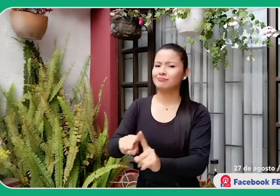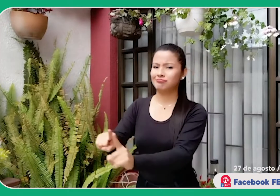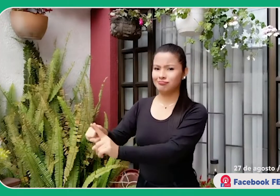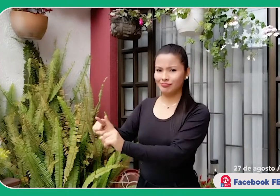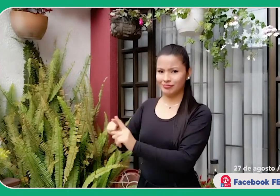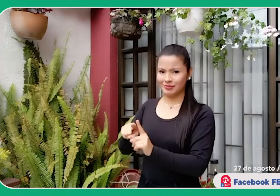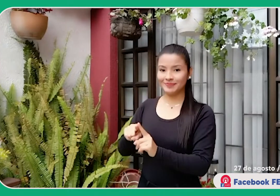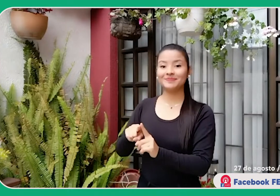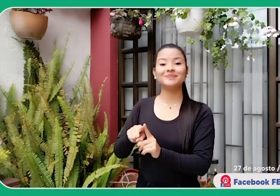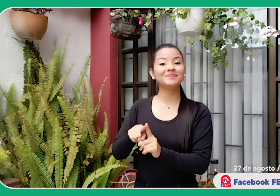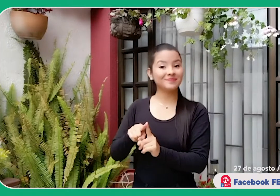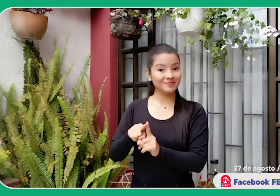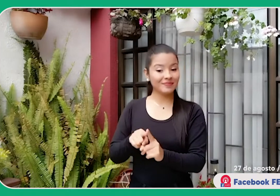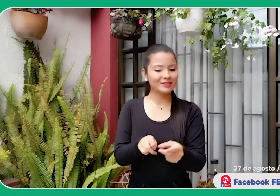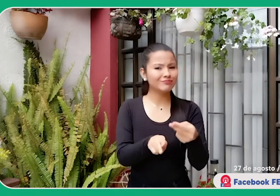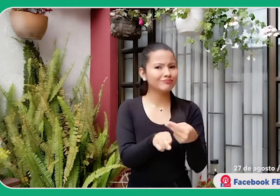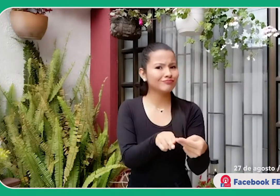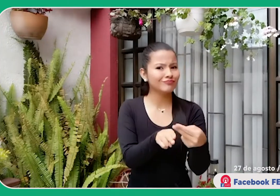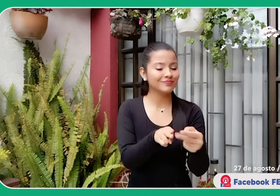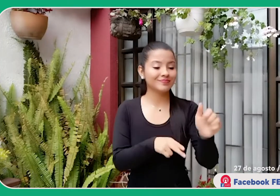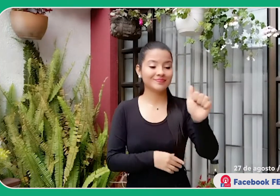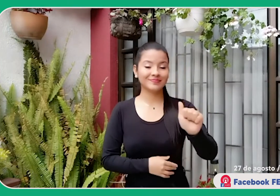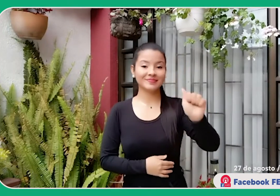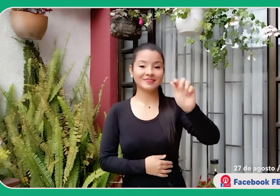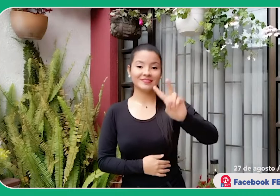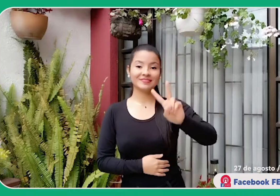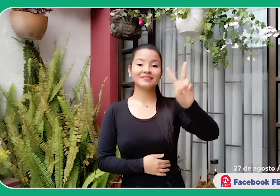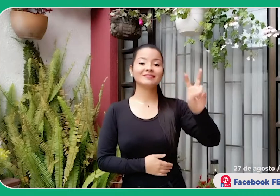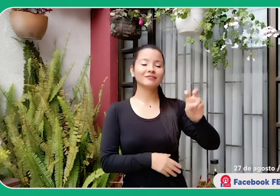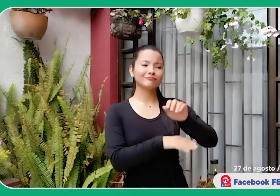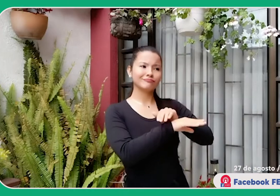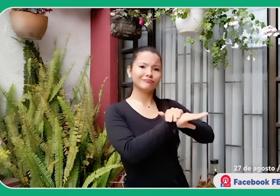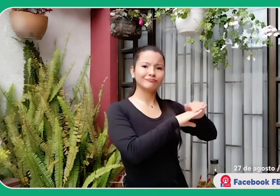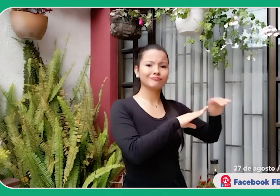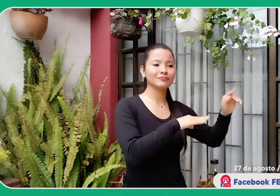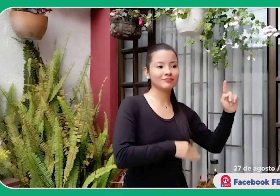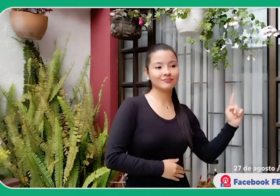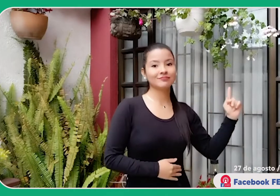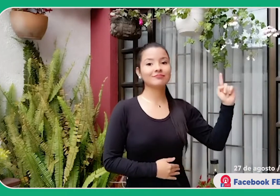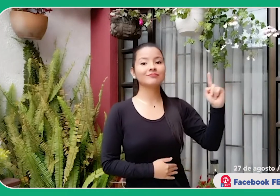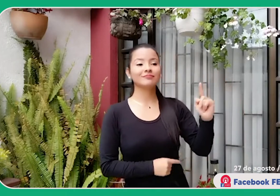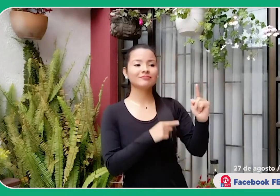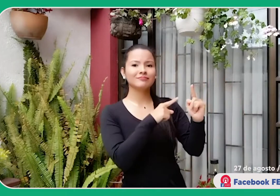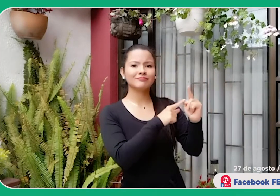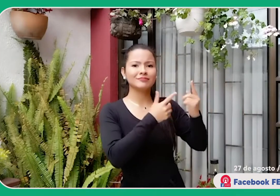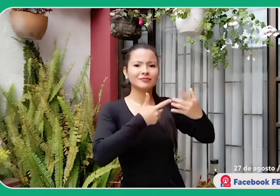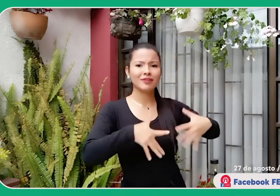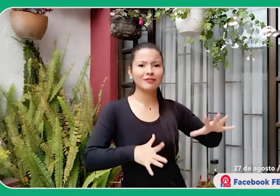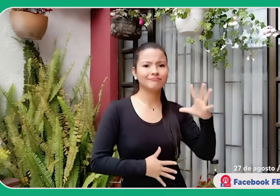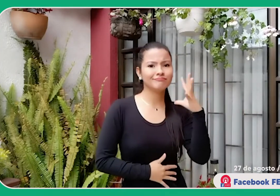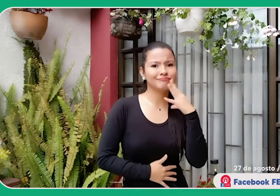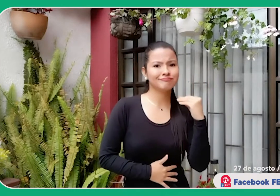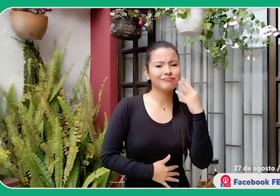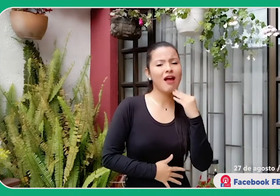Para el próximo 27 de agosto, contaremos con la participación de nuestros invitados, donde nos contarán sus